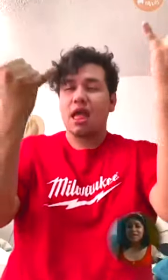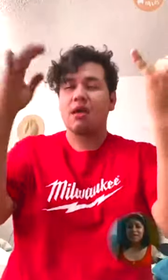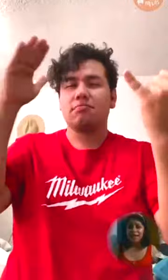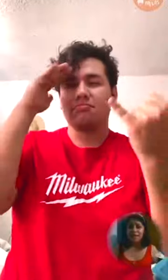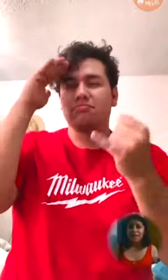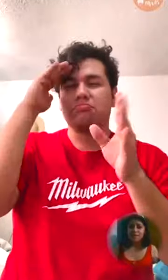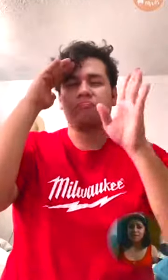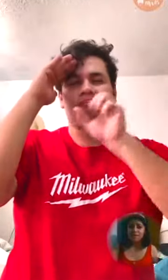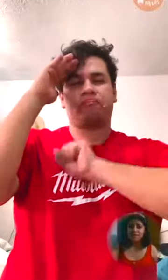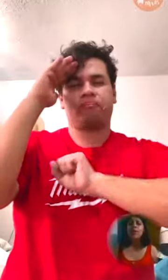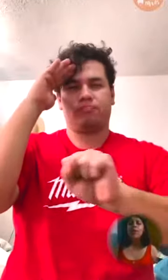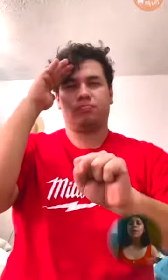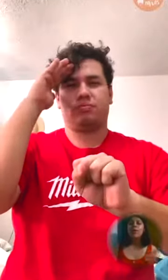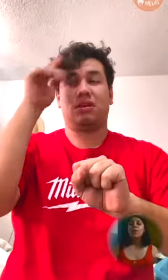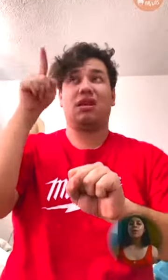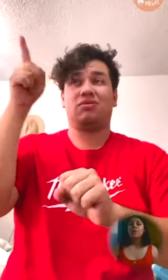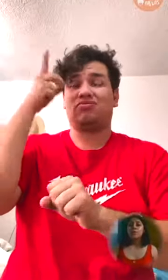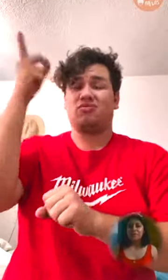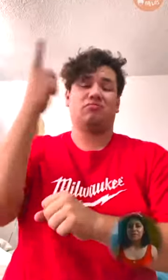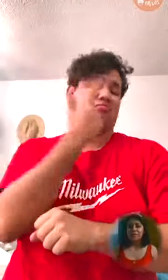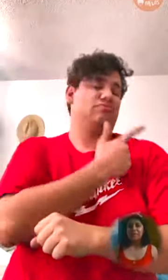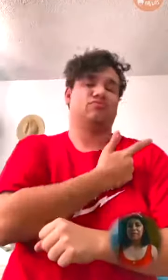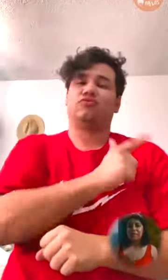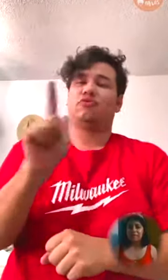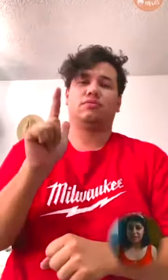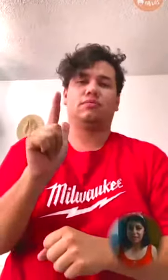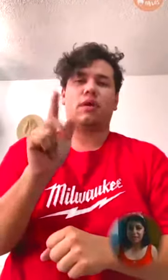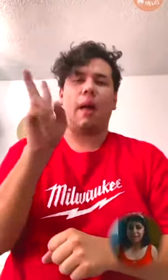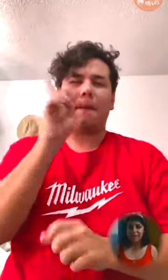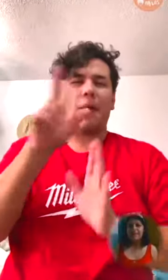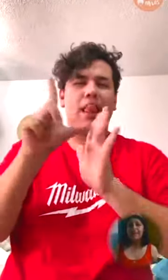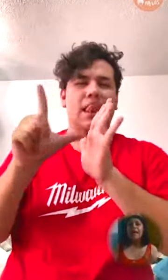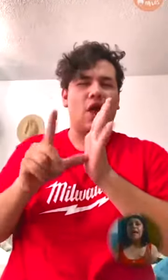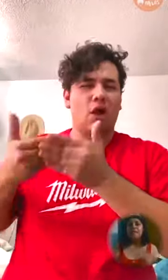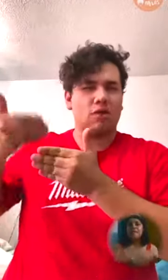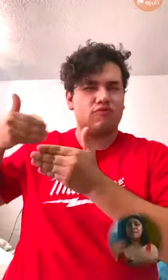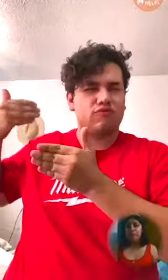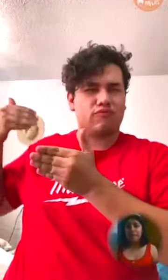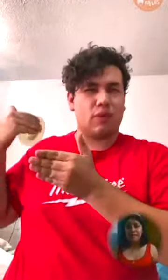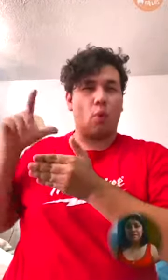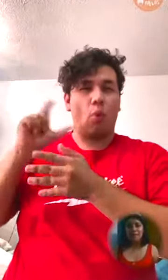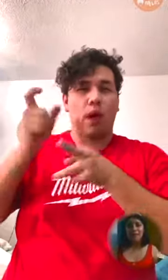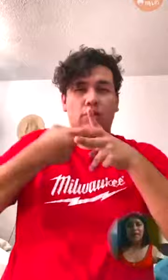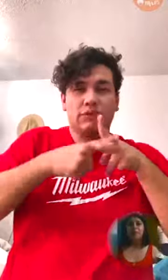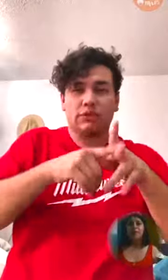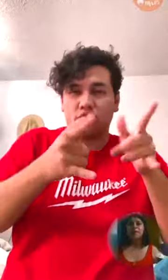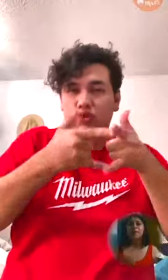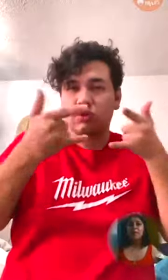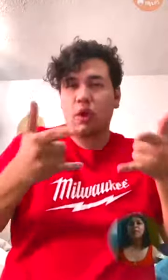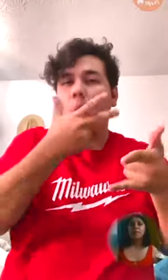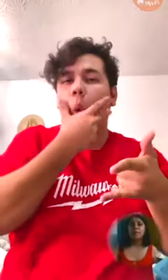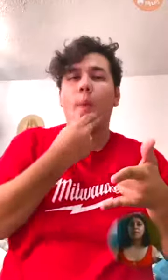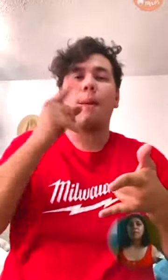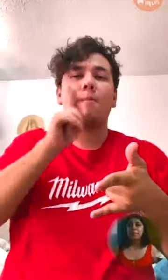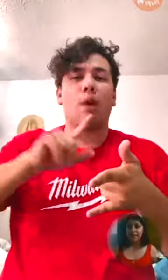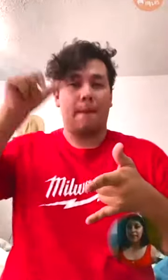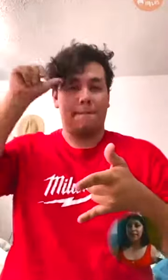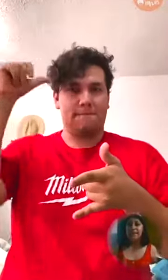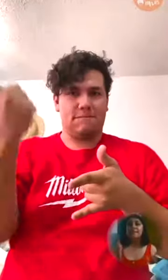a Dios. Como hemos visto en lecciones anteriores, al principio de la historia, cuando el hombre y la mujer pecan, quedan